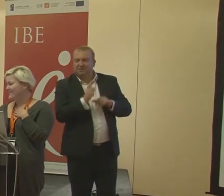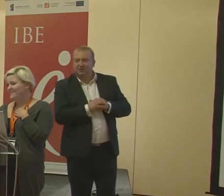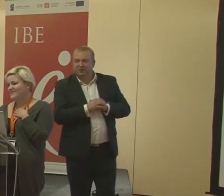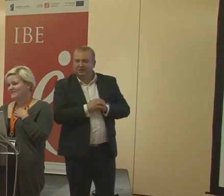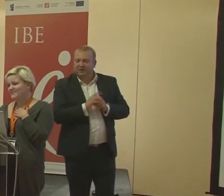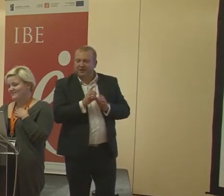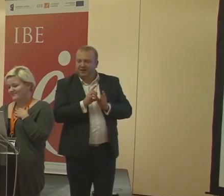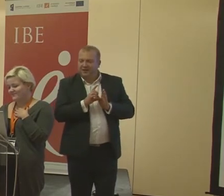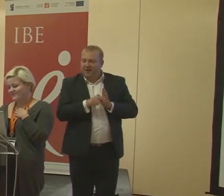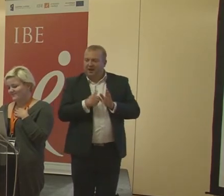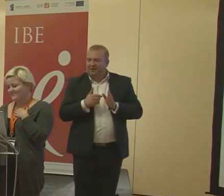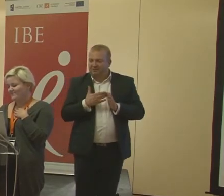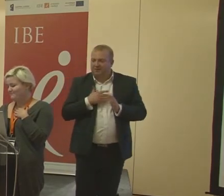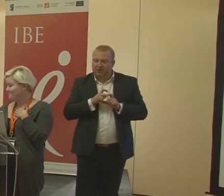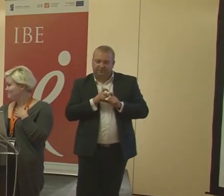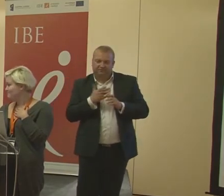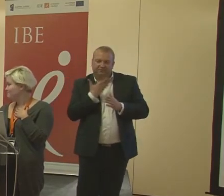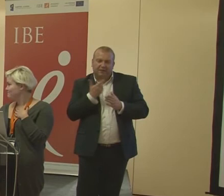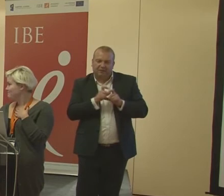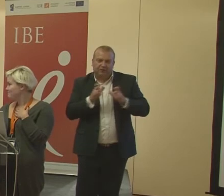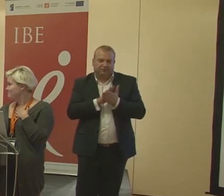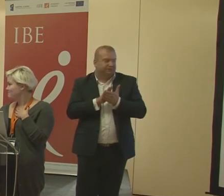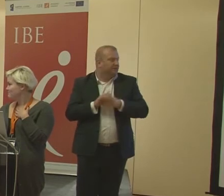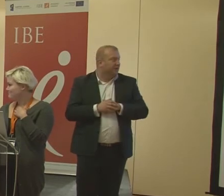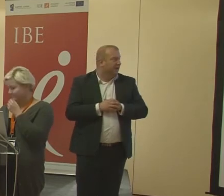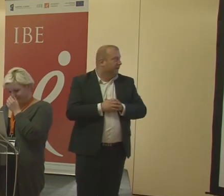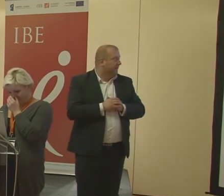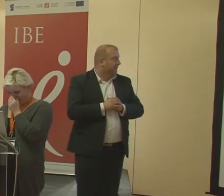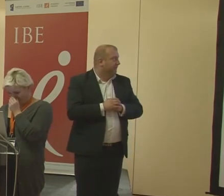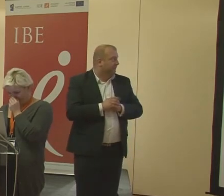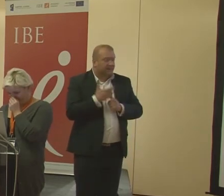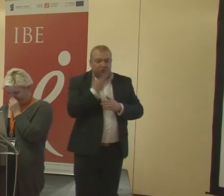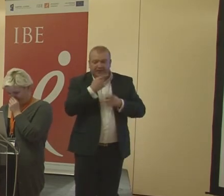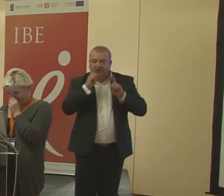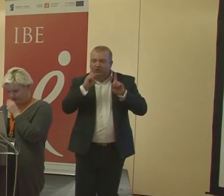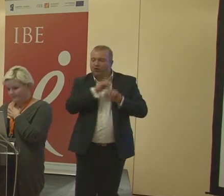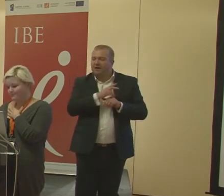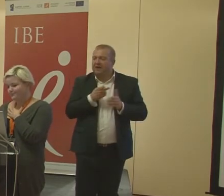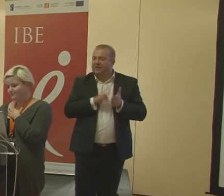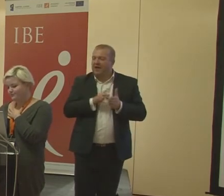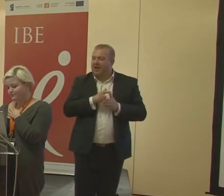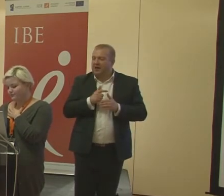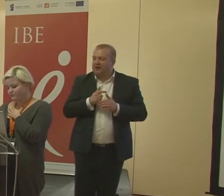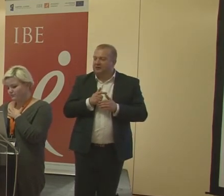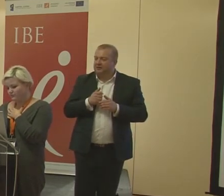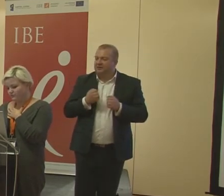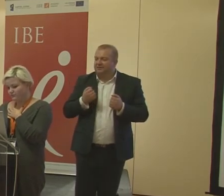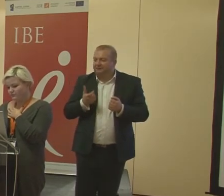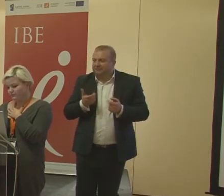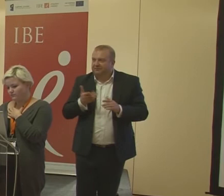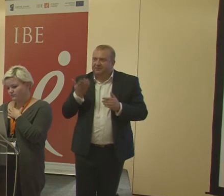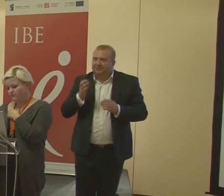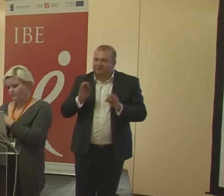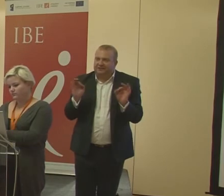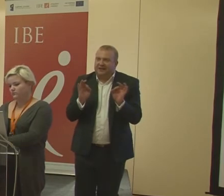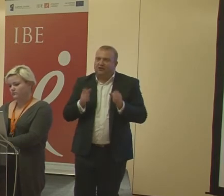ale rozumiem ograniczenia czasowe. Chciałam tylko, abyście Państwo zwrócili uwagę na straszną motywację i chęć pracy